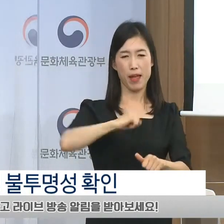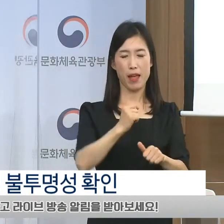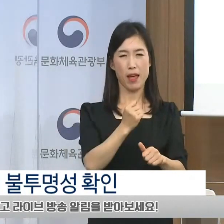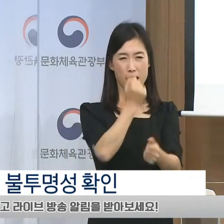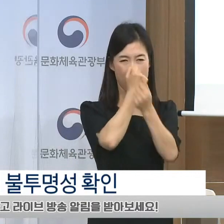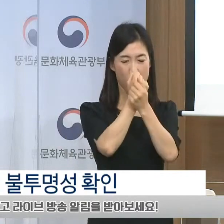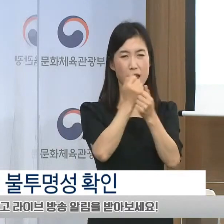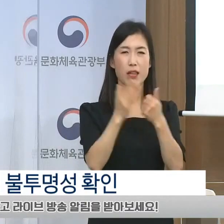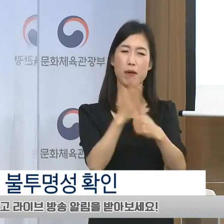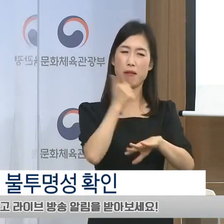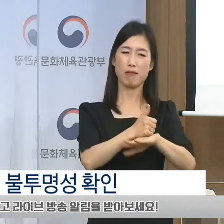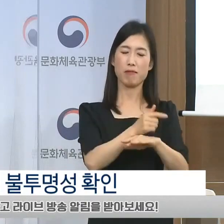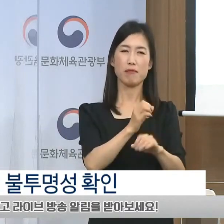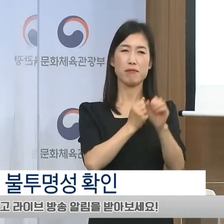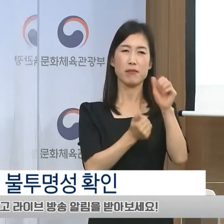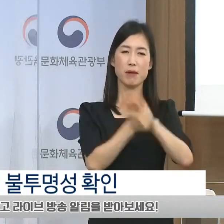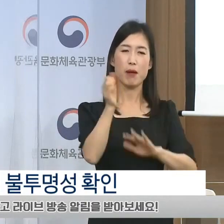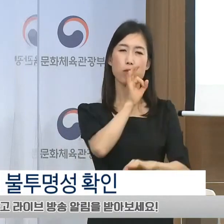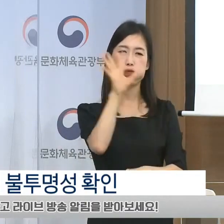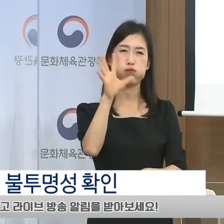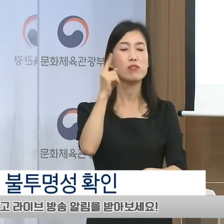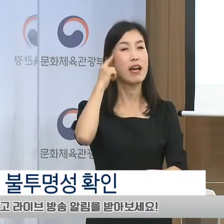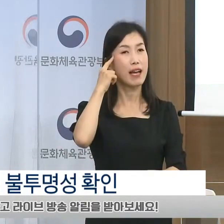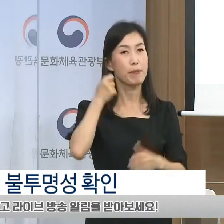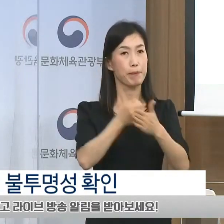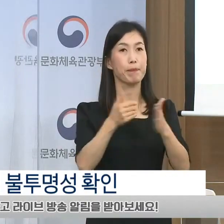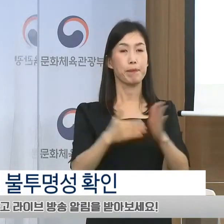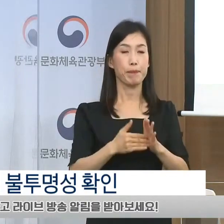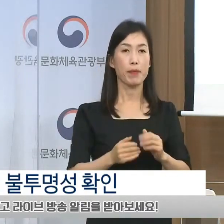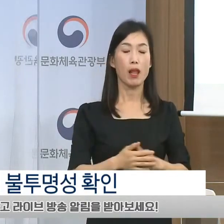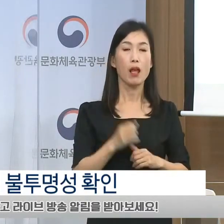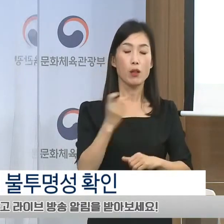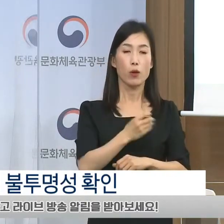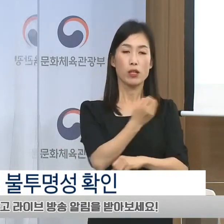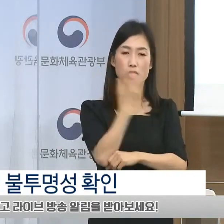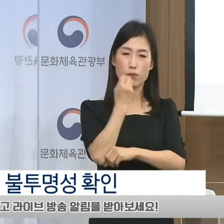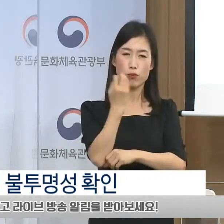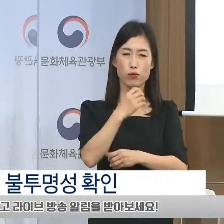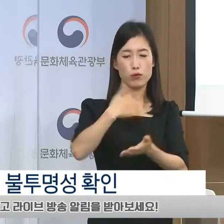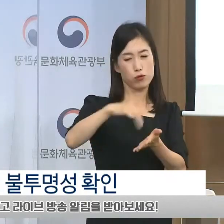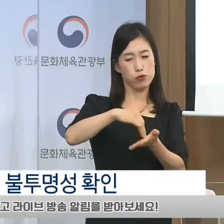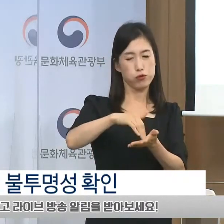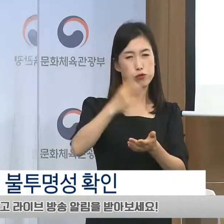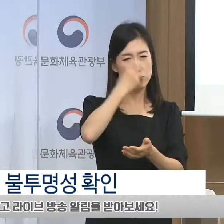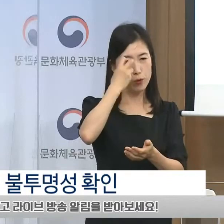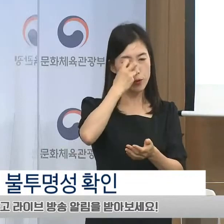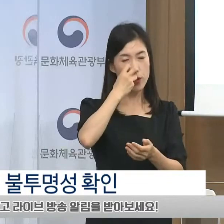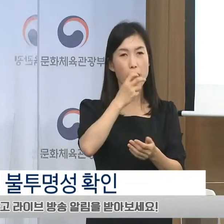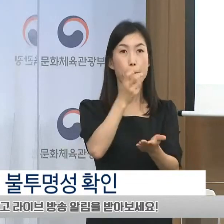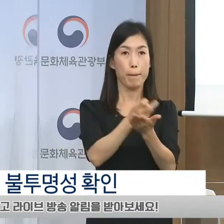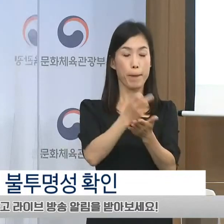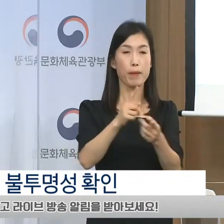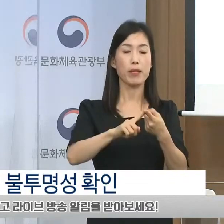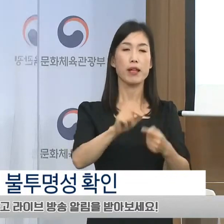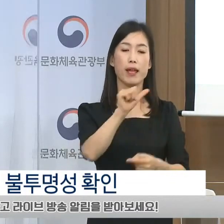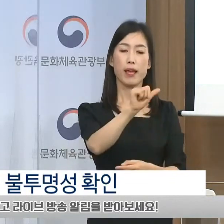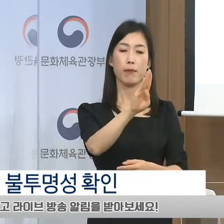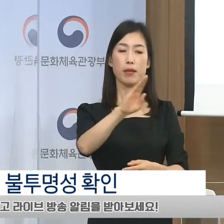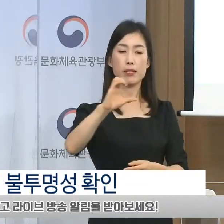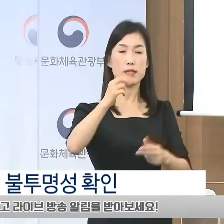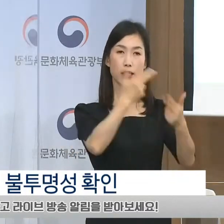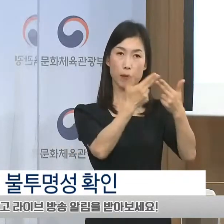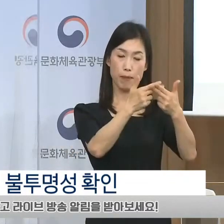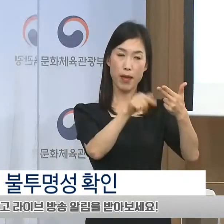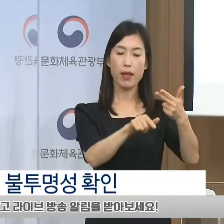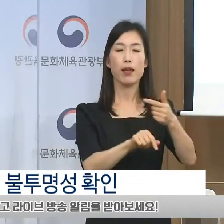판단하였습니다. 전반적인 부수공사 과정상 제도 개선 조치 권고와 관련하여 ABC협회는 6월